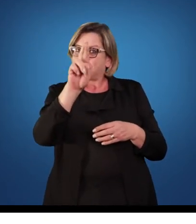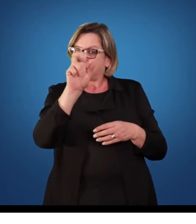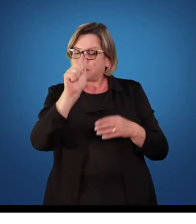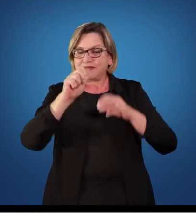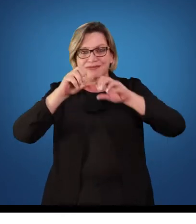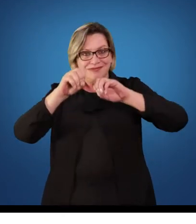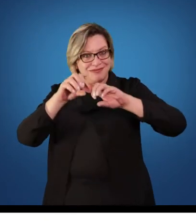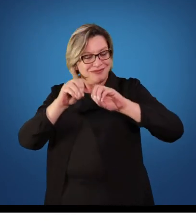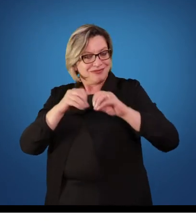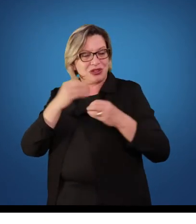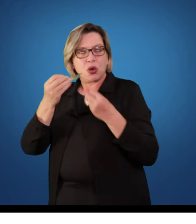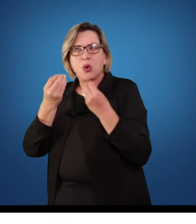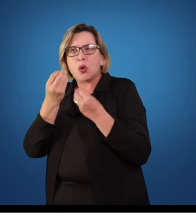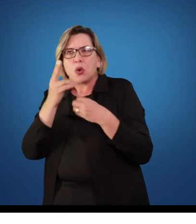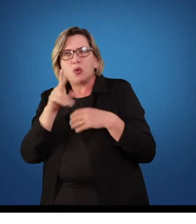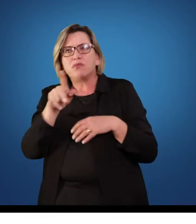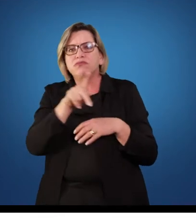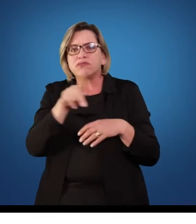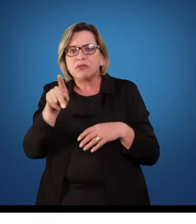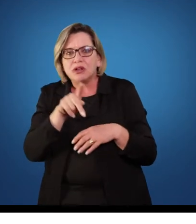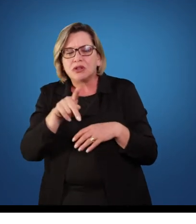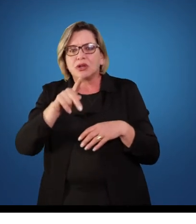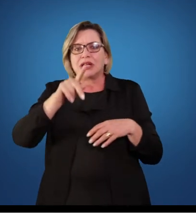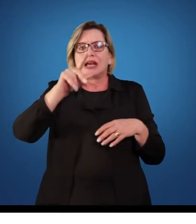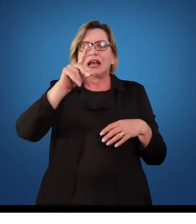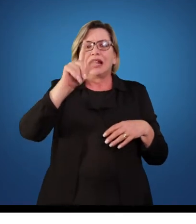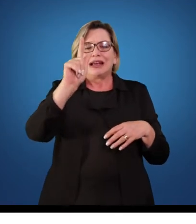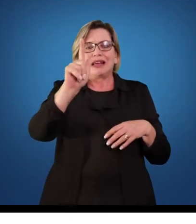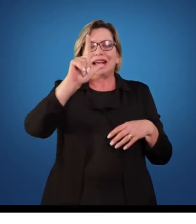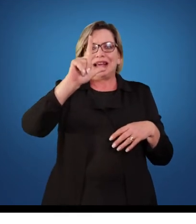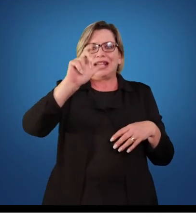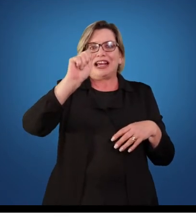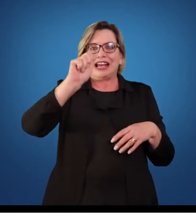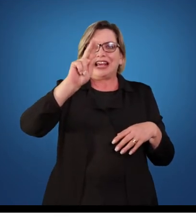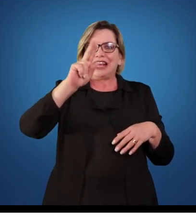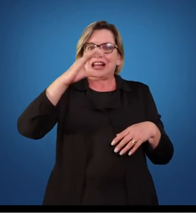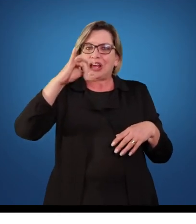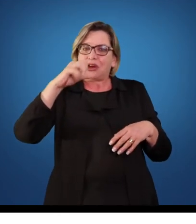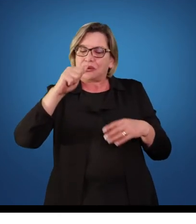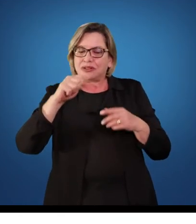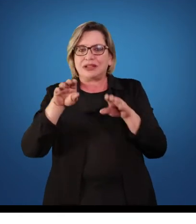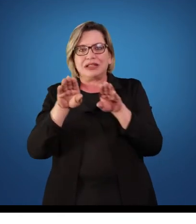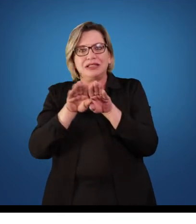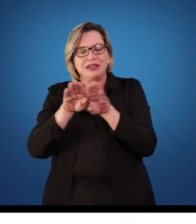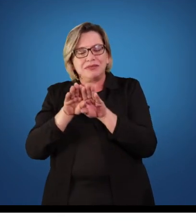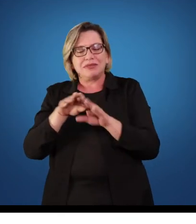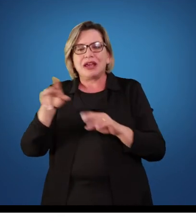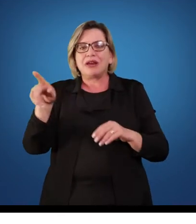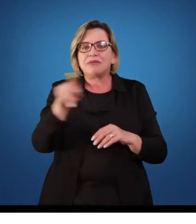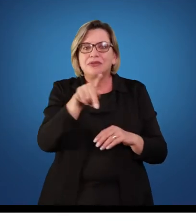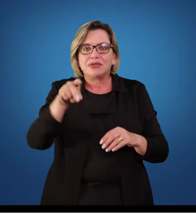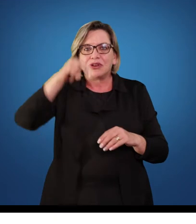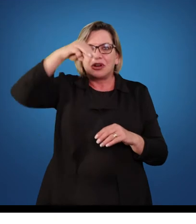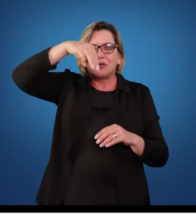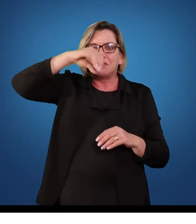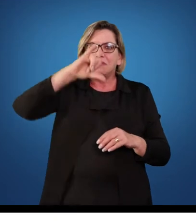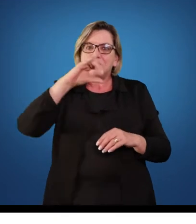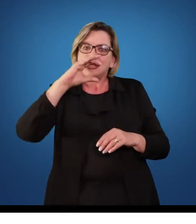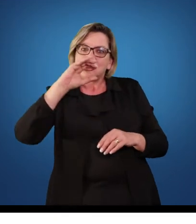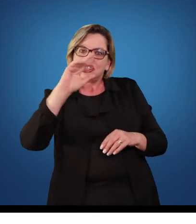Glaucia, que tratou sobre acrobacias aéreas e a aula do professor Michel sobre voleibol. Essas são aulas